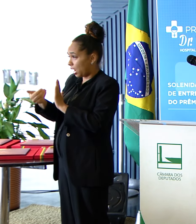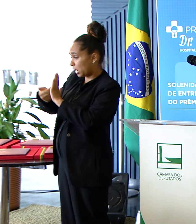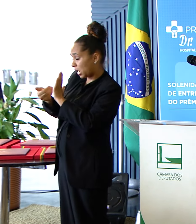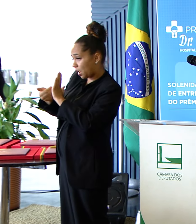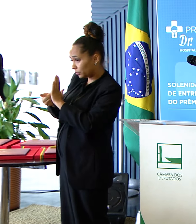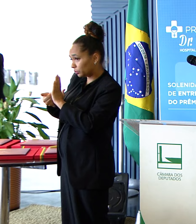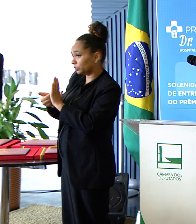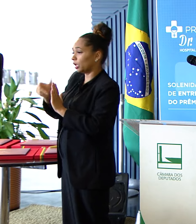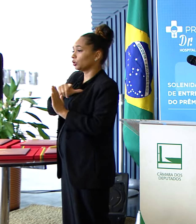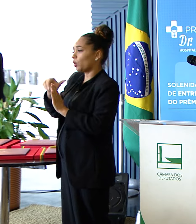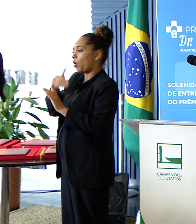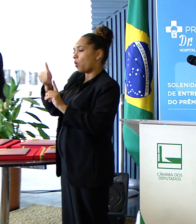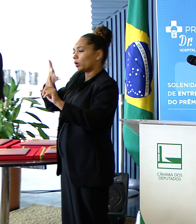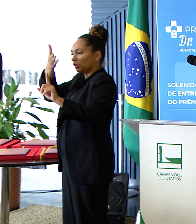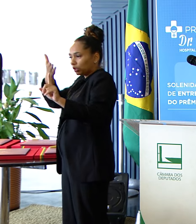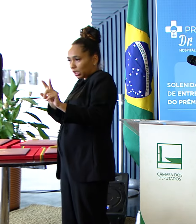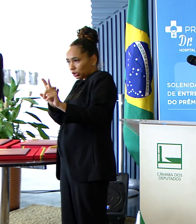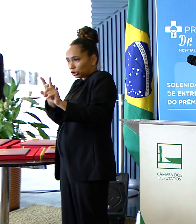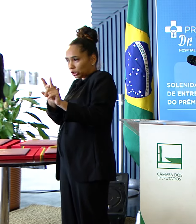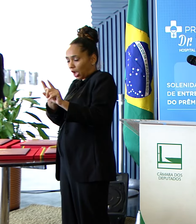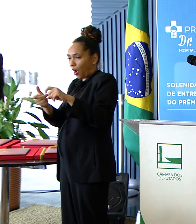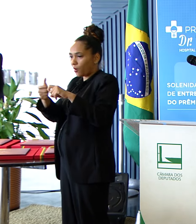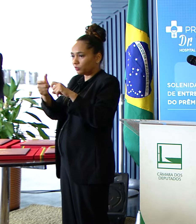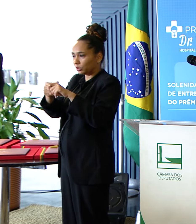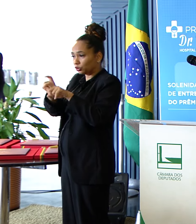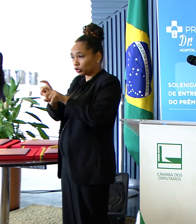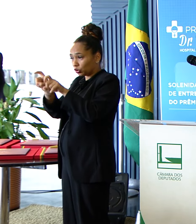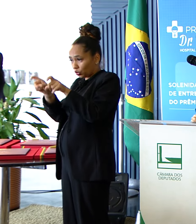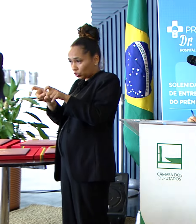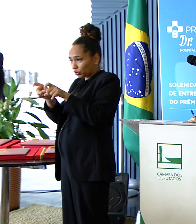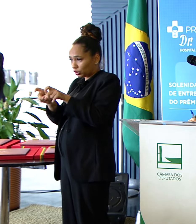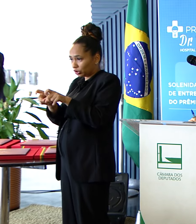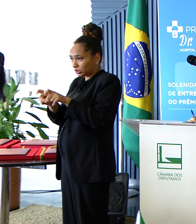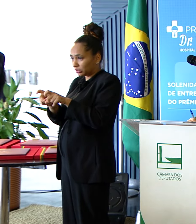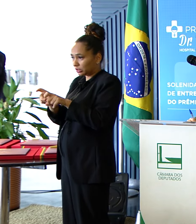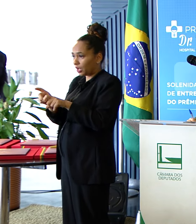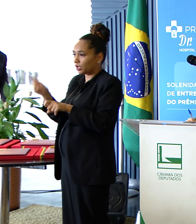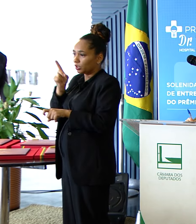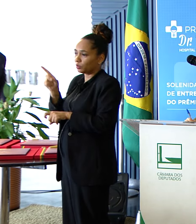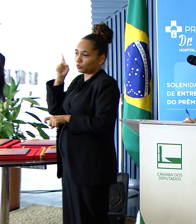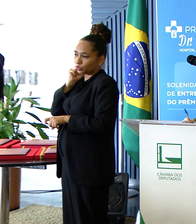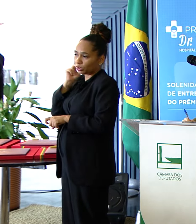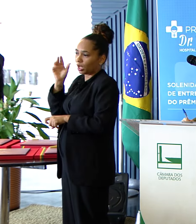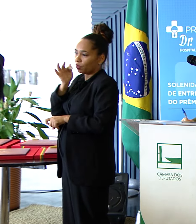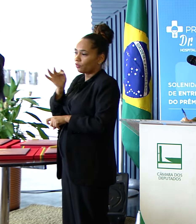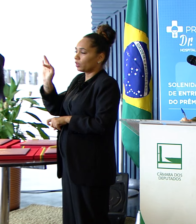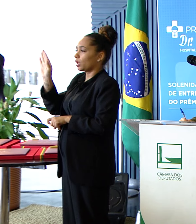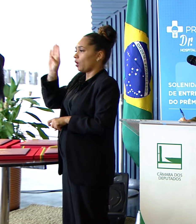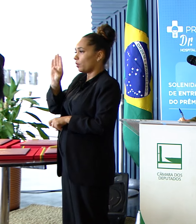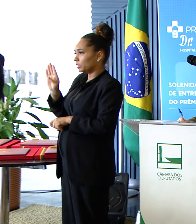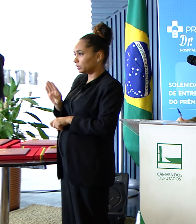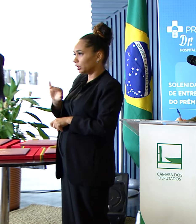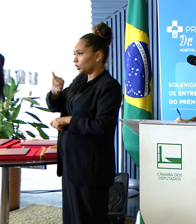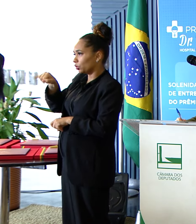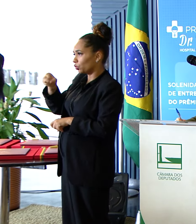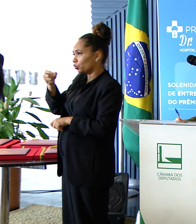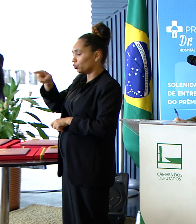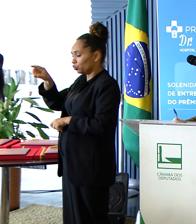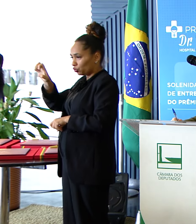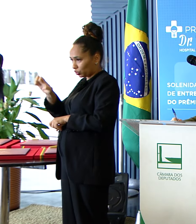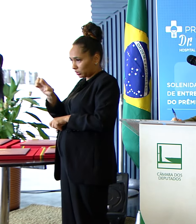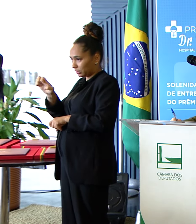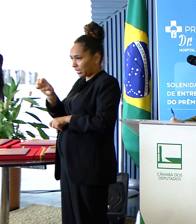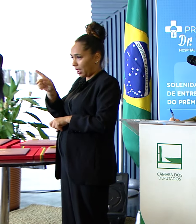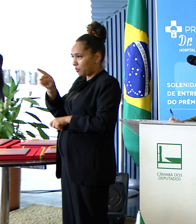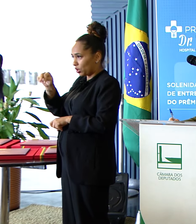como forma de homenagear o médico ginecologista e deputado federal brasileiro José Aristodemo Pinotti por